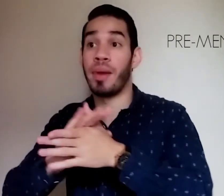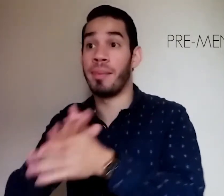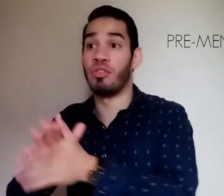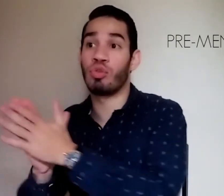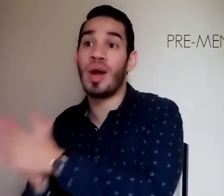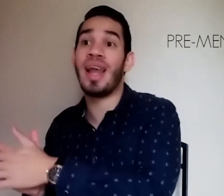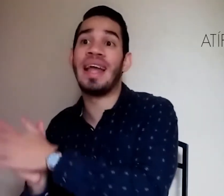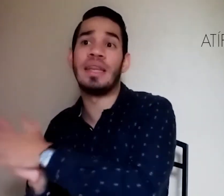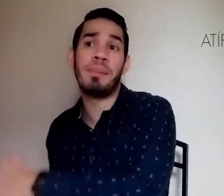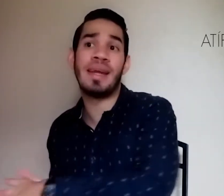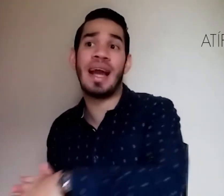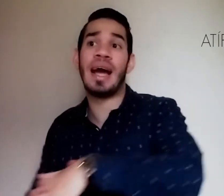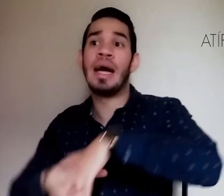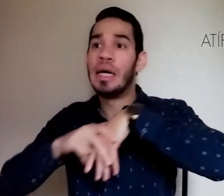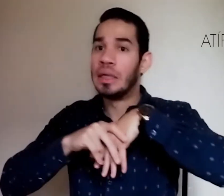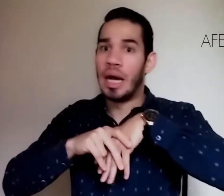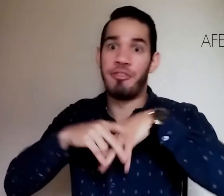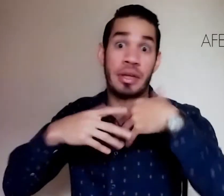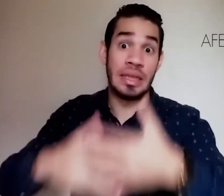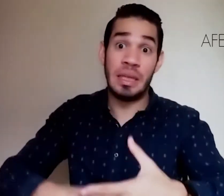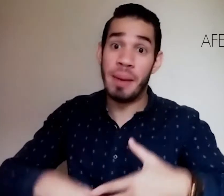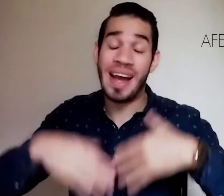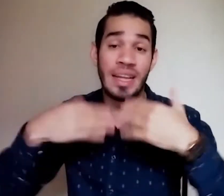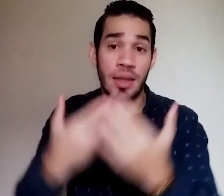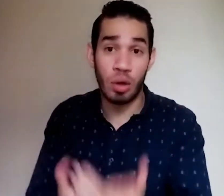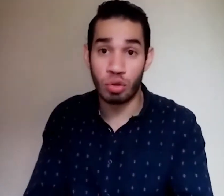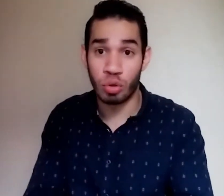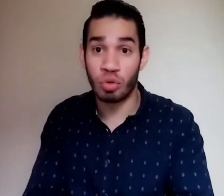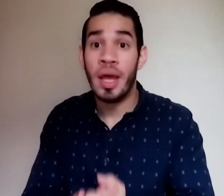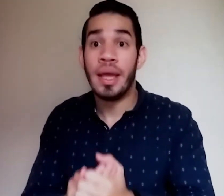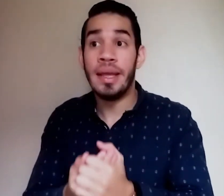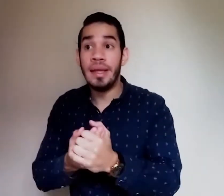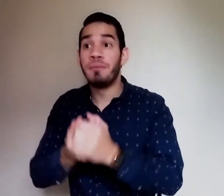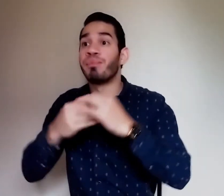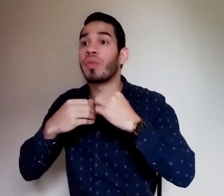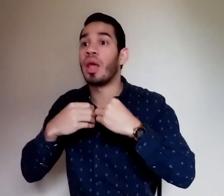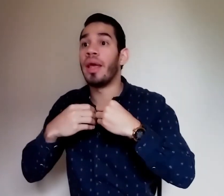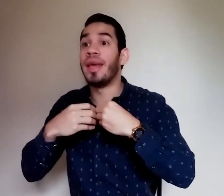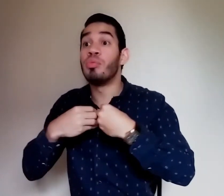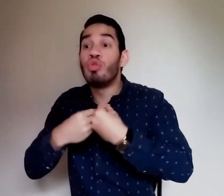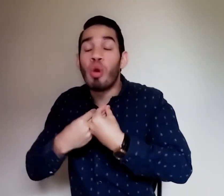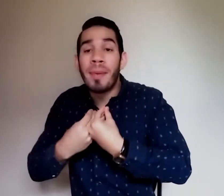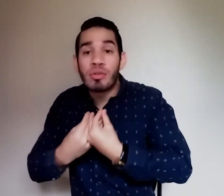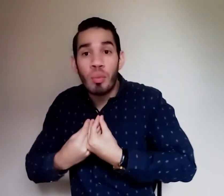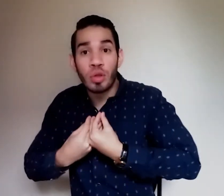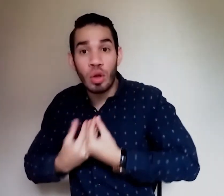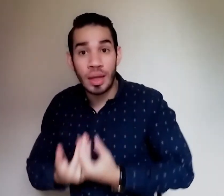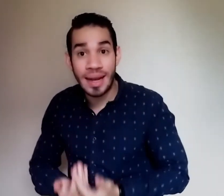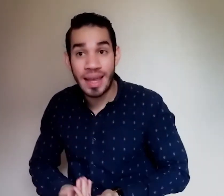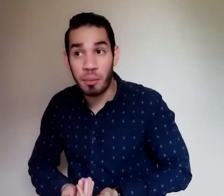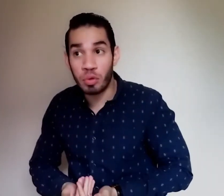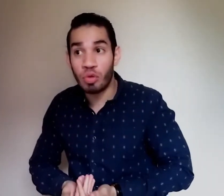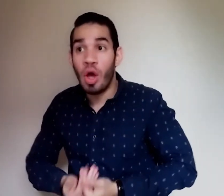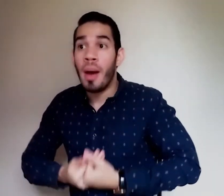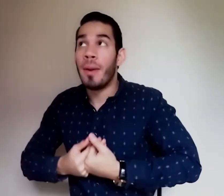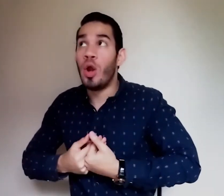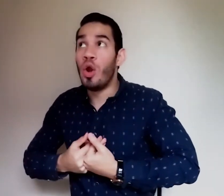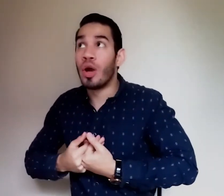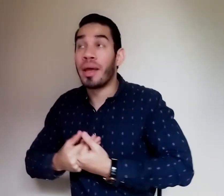premenstrual atípica afectiva entre otros y es mucho más común de lo que creemos lo que